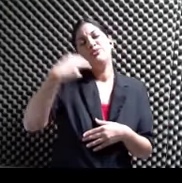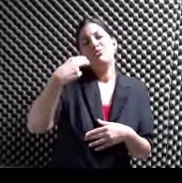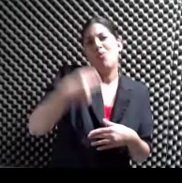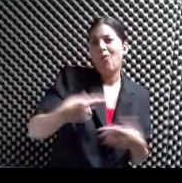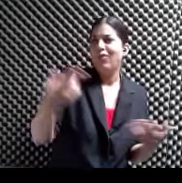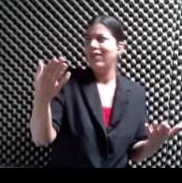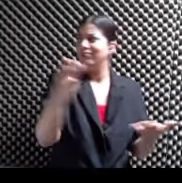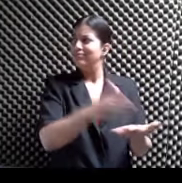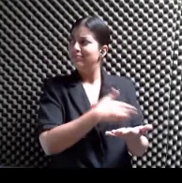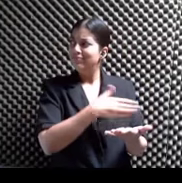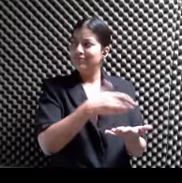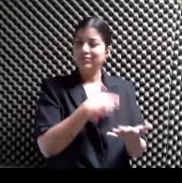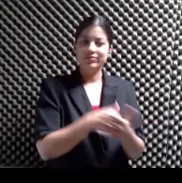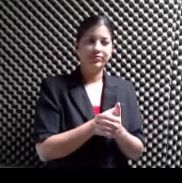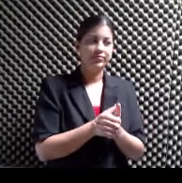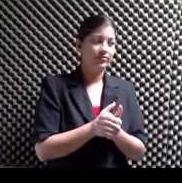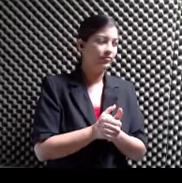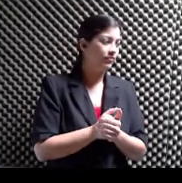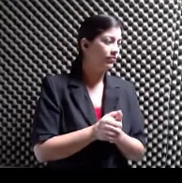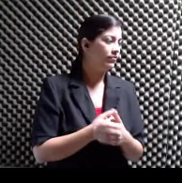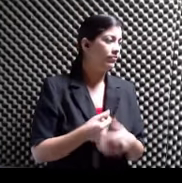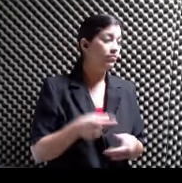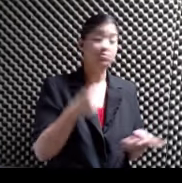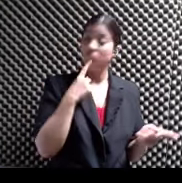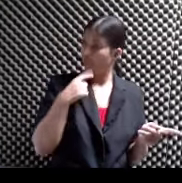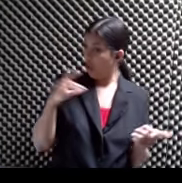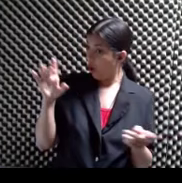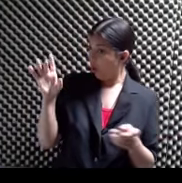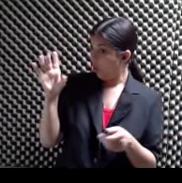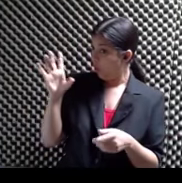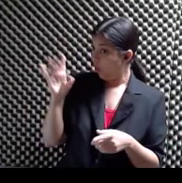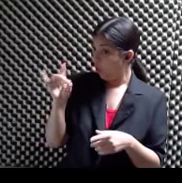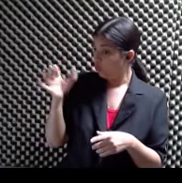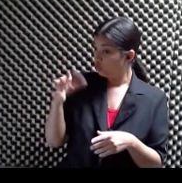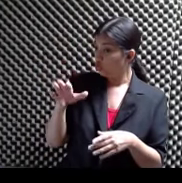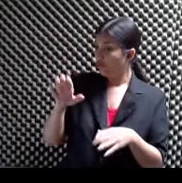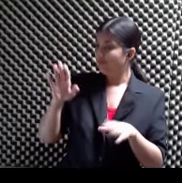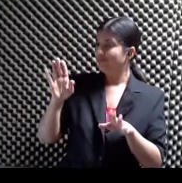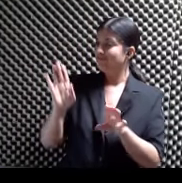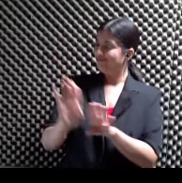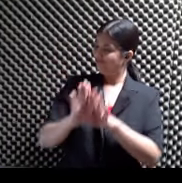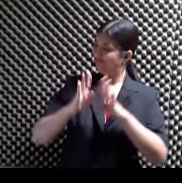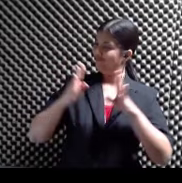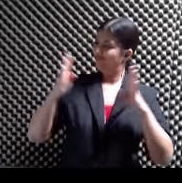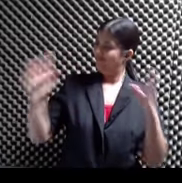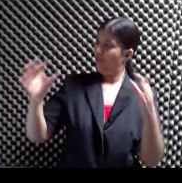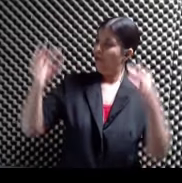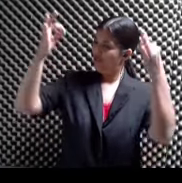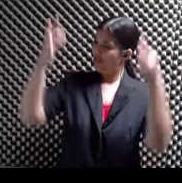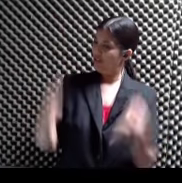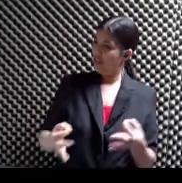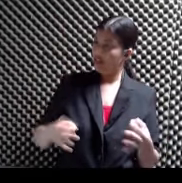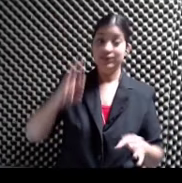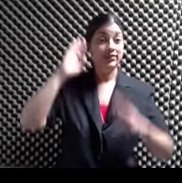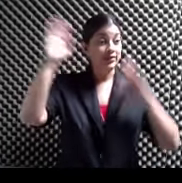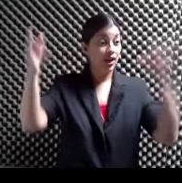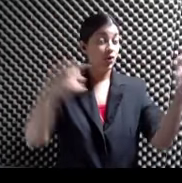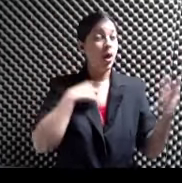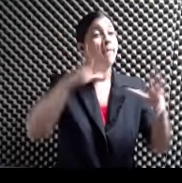Ok Y ya eso de las 8 Empezamos con la apertura oficial Donde hay un saludo Del presidente del club ajunteño Le enviamos un saludo A